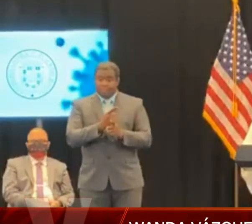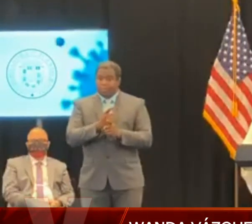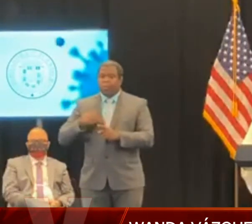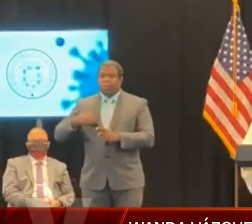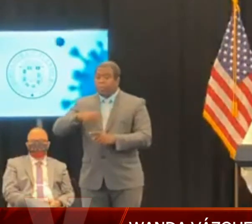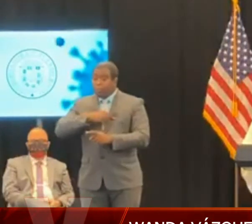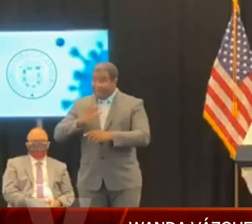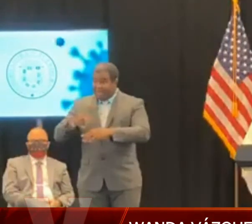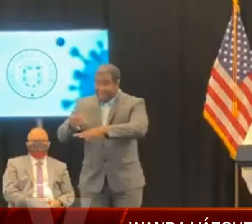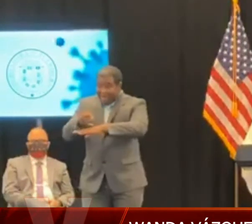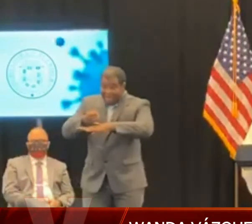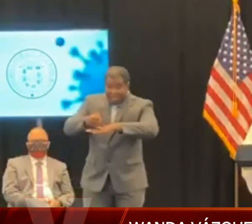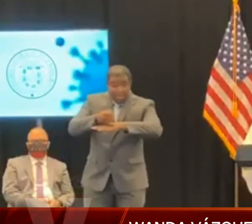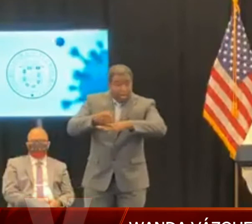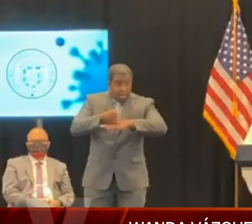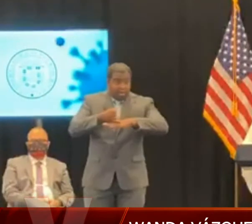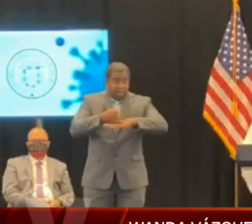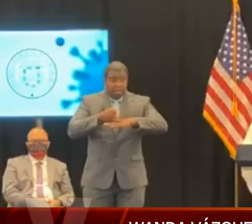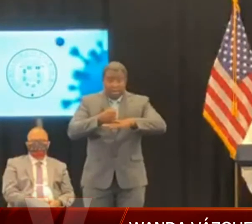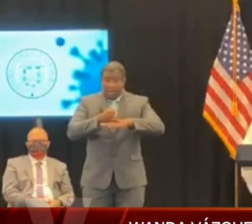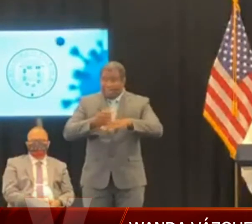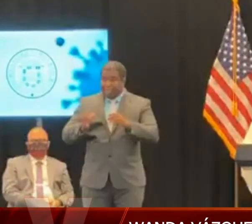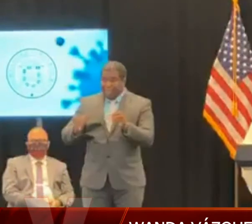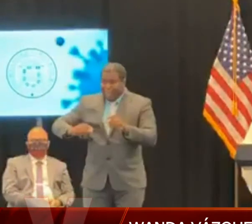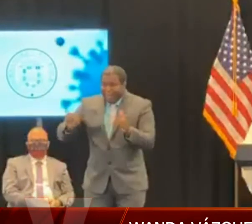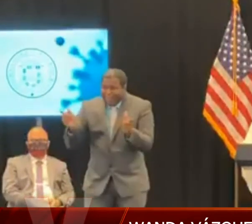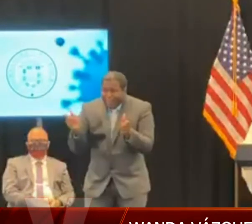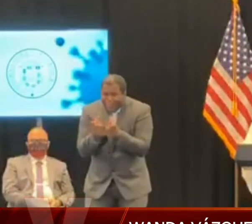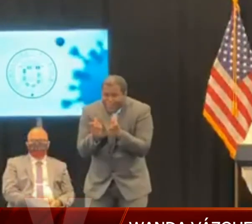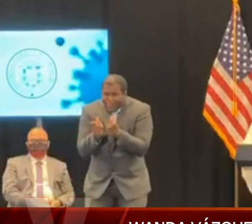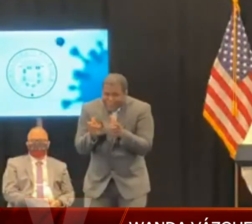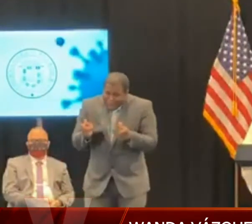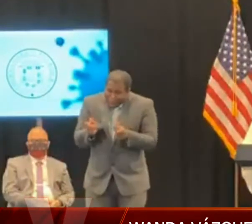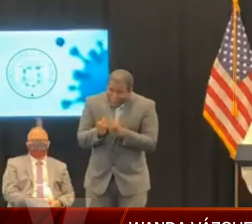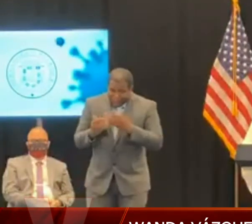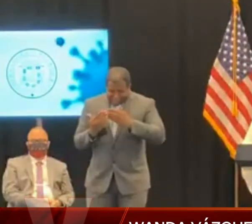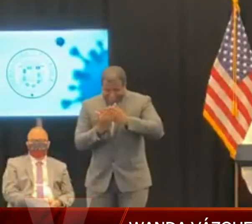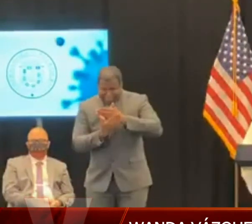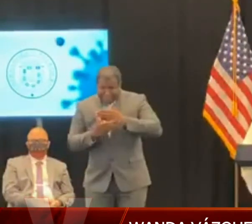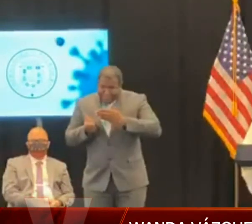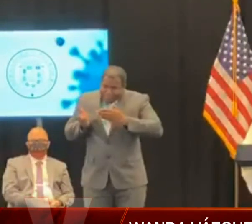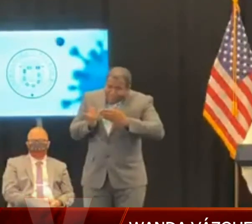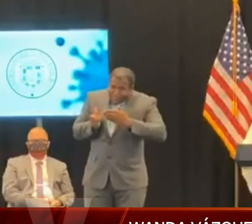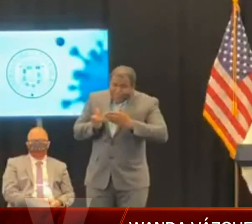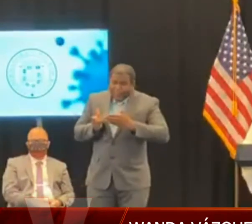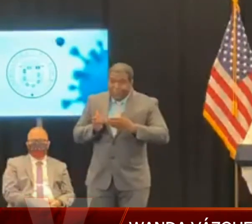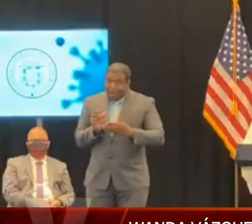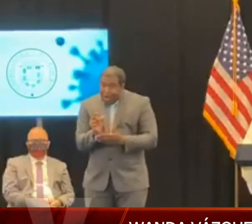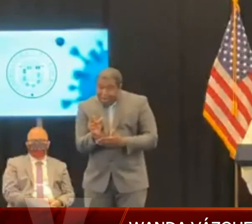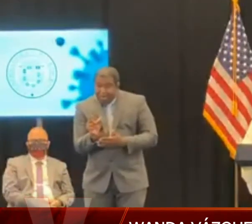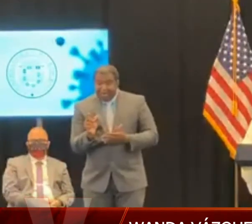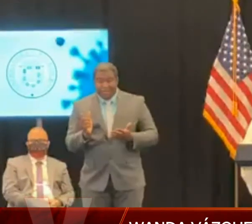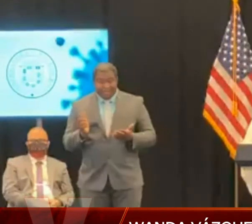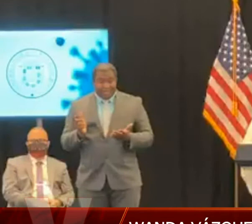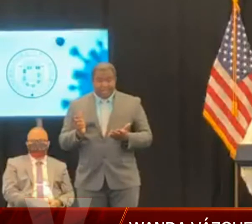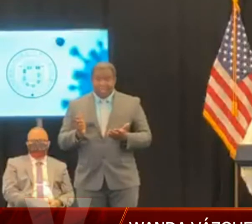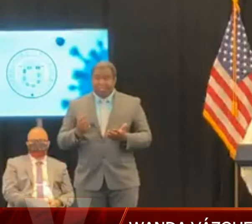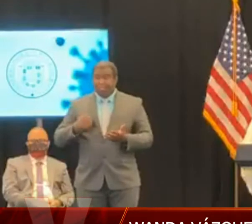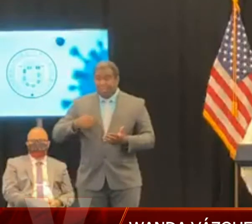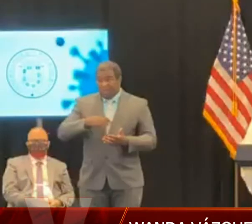se ha enfrentado en menos de un año a las emergencias que nos hemos enfrentado nosotros.